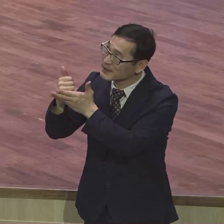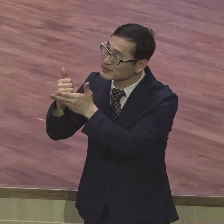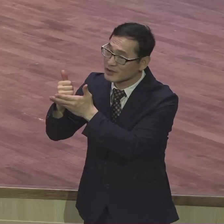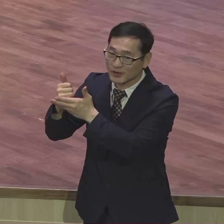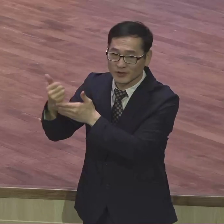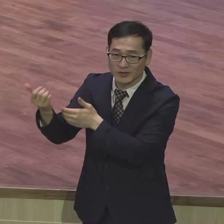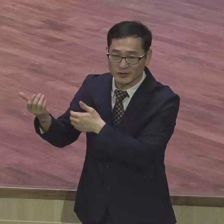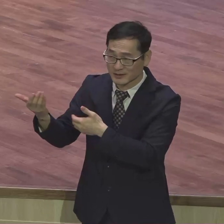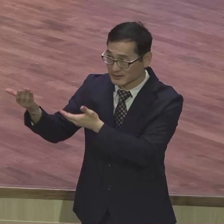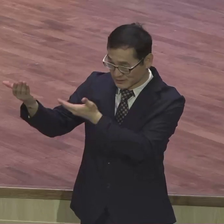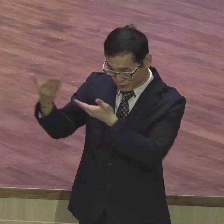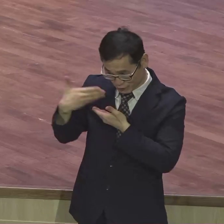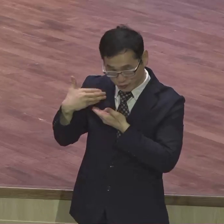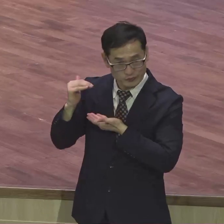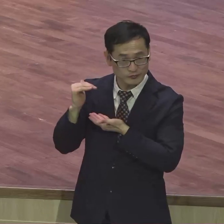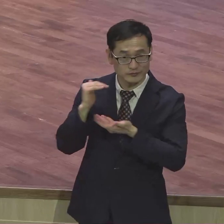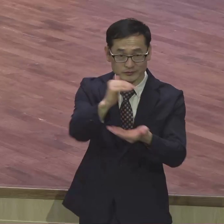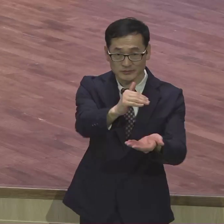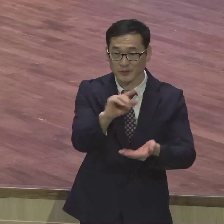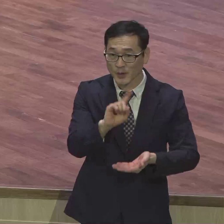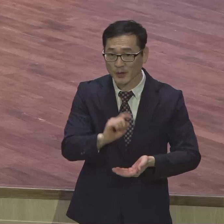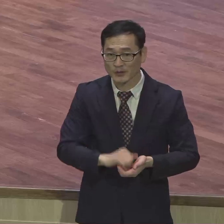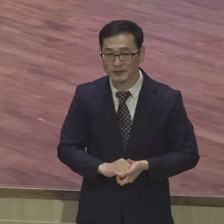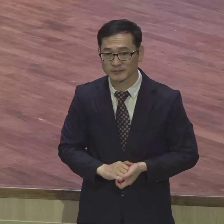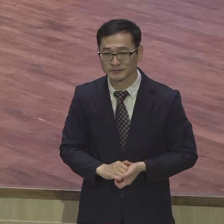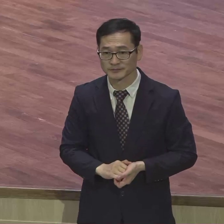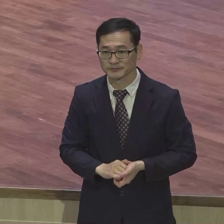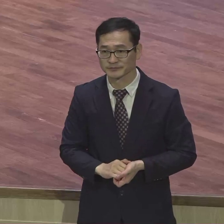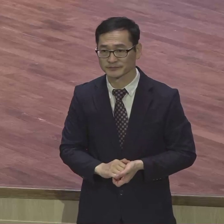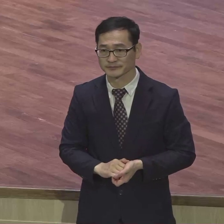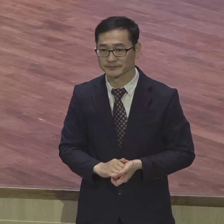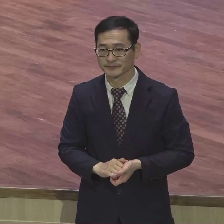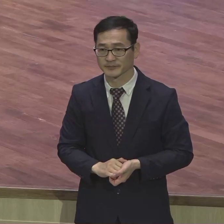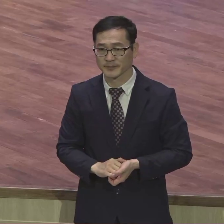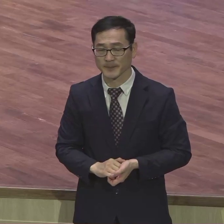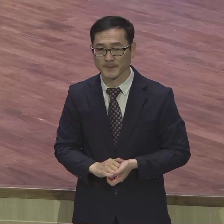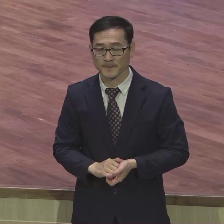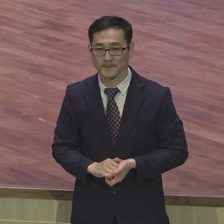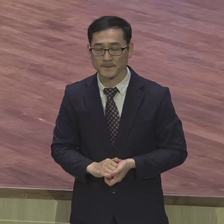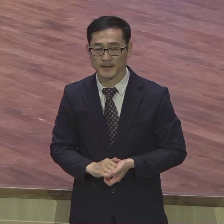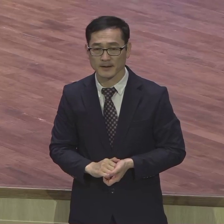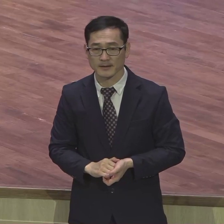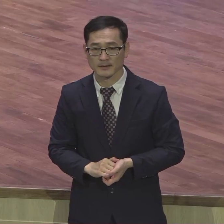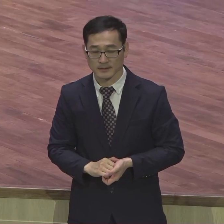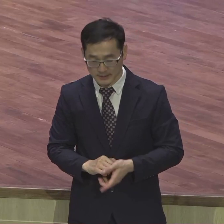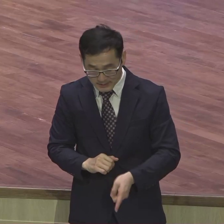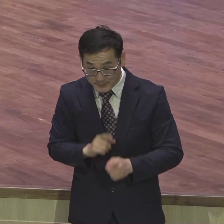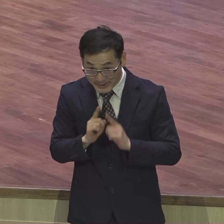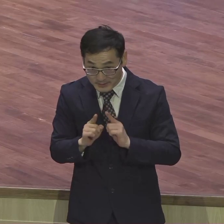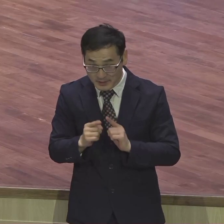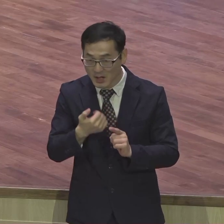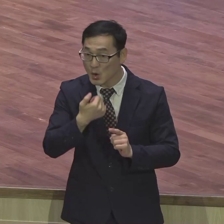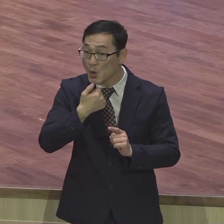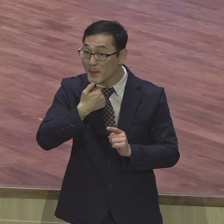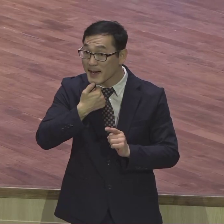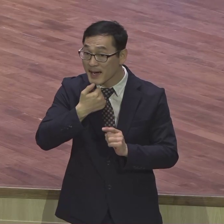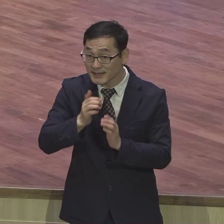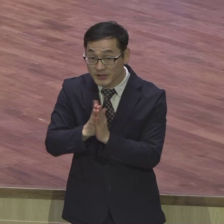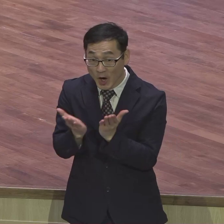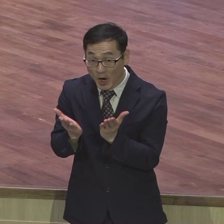더욱 담대히 대략 너에게 선노니 로마서는요 바울이 로마교회 송도들에게 쓴 편지인데